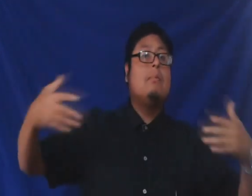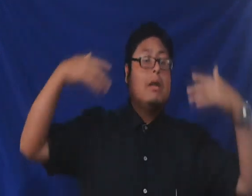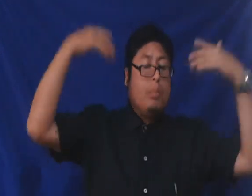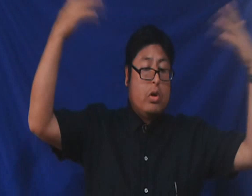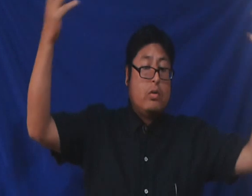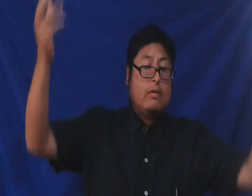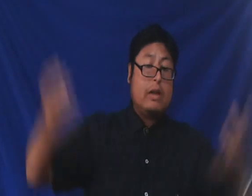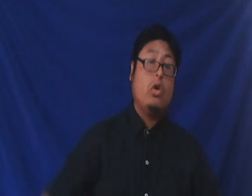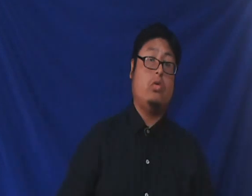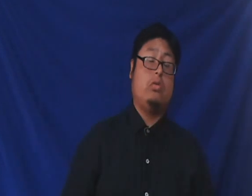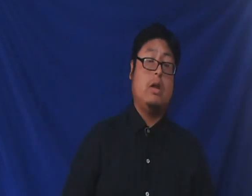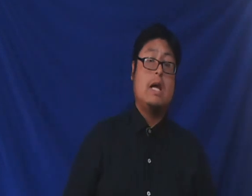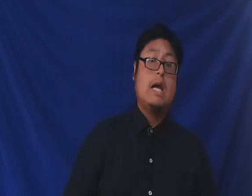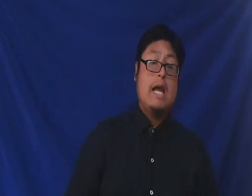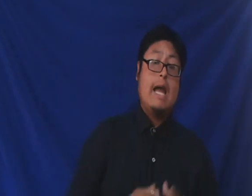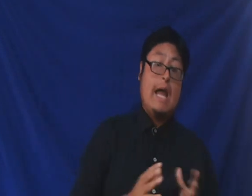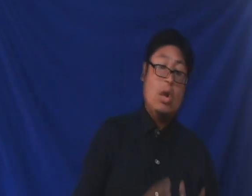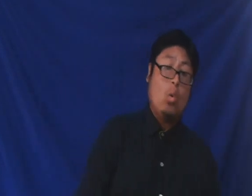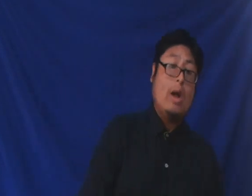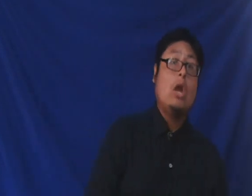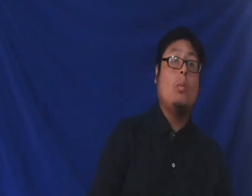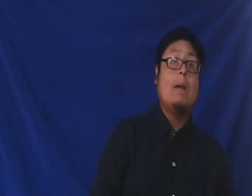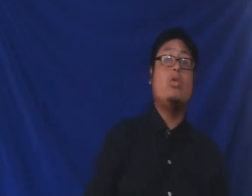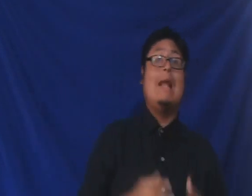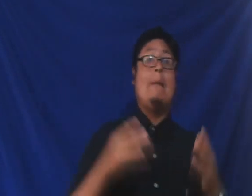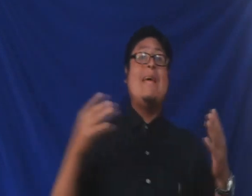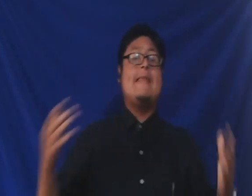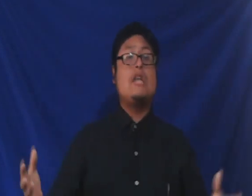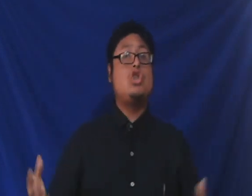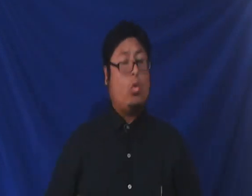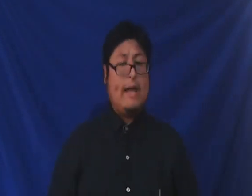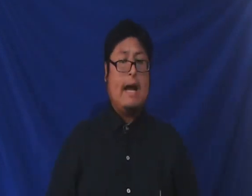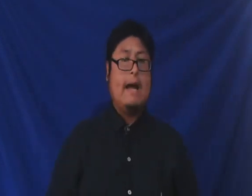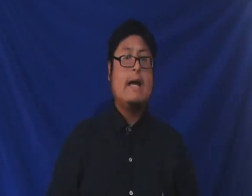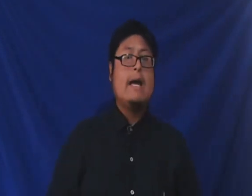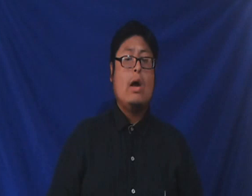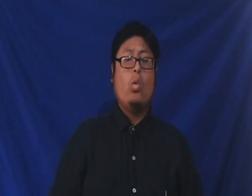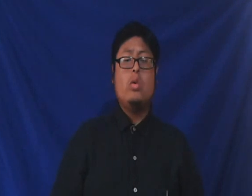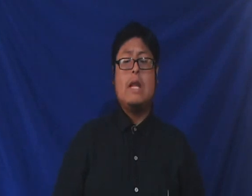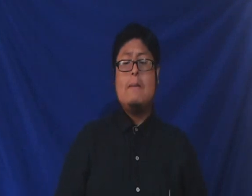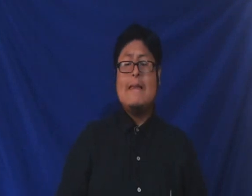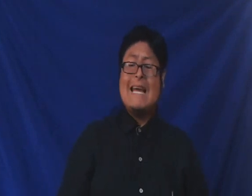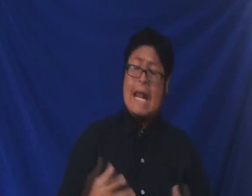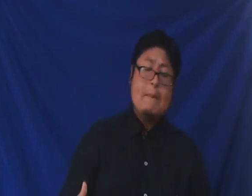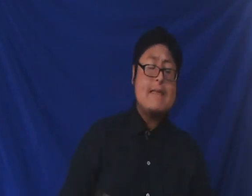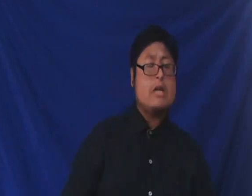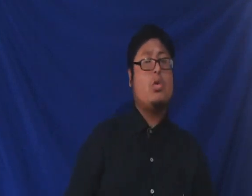más poderosas que Dios, en los cuales lo vemos en la Midrash Judía. Ustedes me dirán, ¿qué es la Midrash